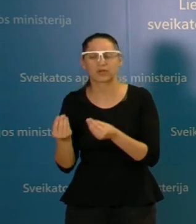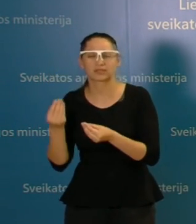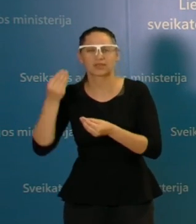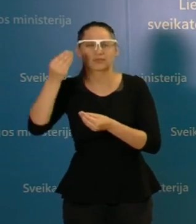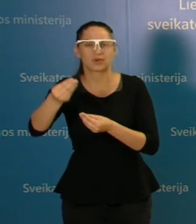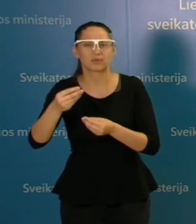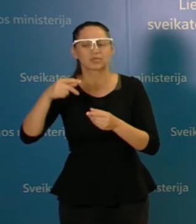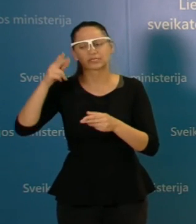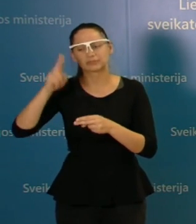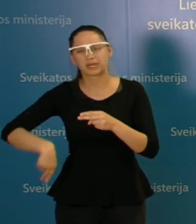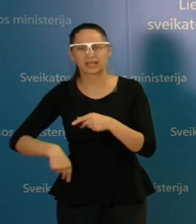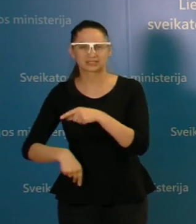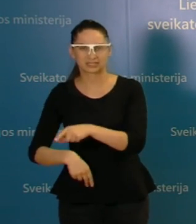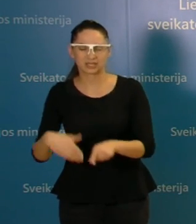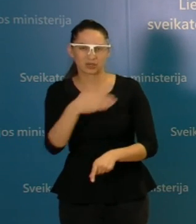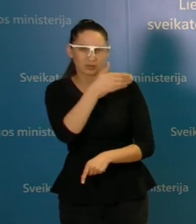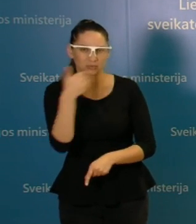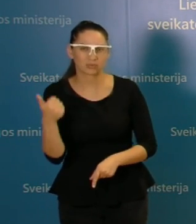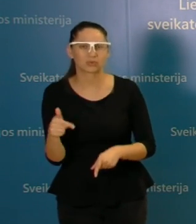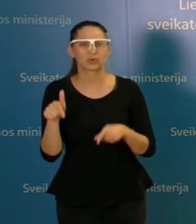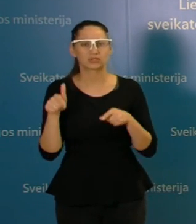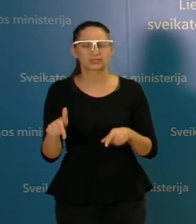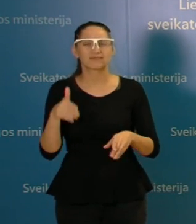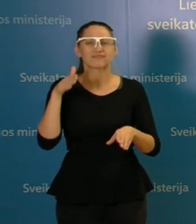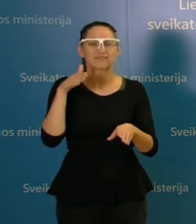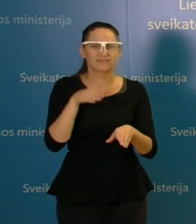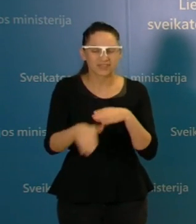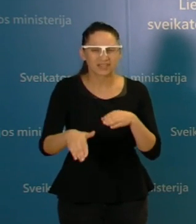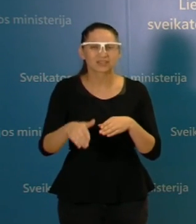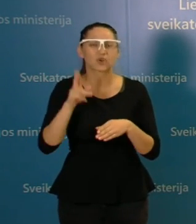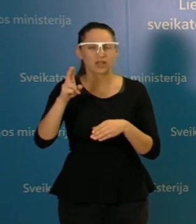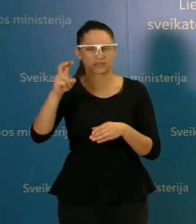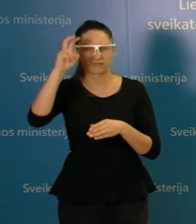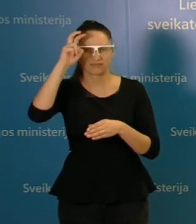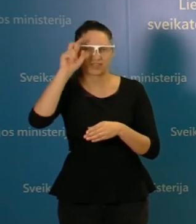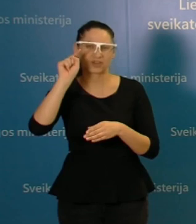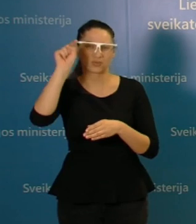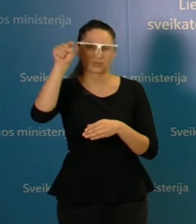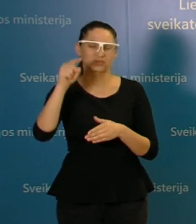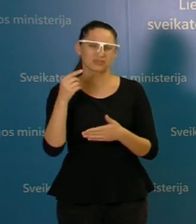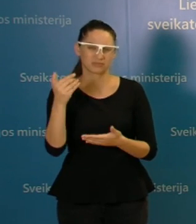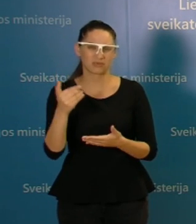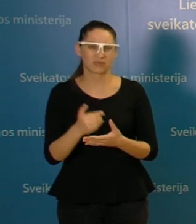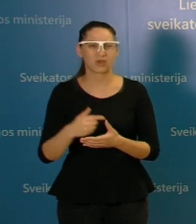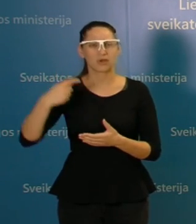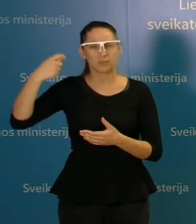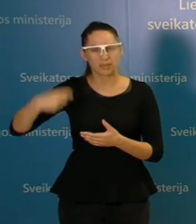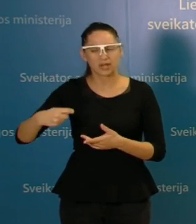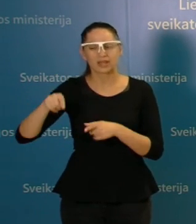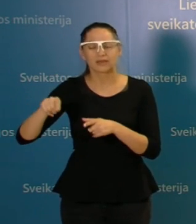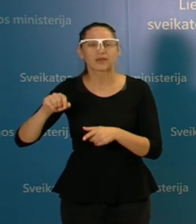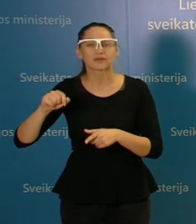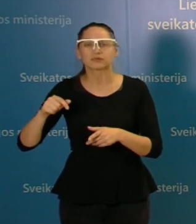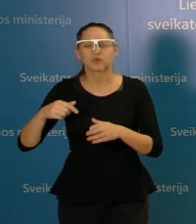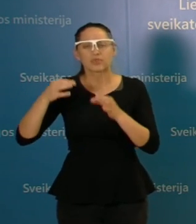ne praktiniam sprendimam, nes tai yra vykdomuosios valdžios funkcija. Šito sprendimus įgyvendinti prezidentura tiesiog to